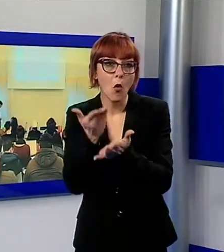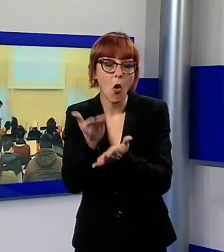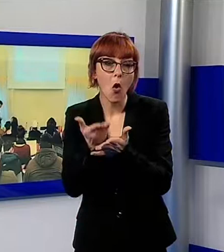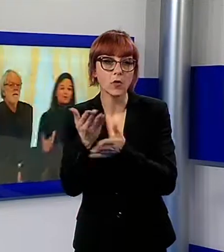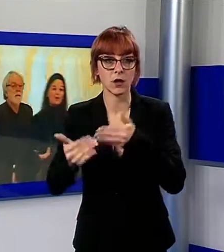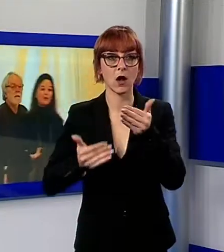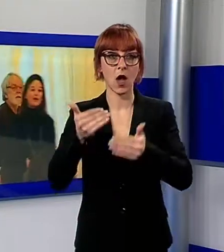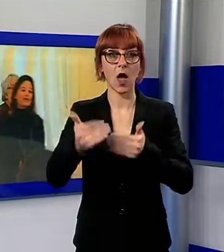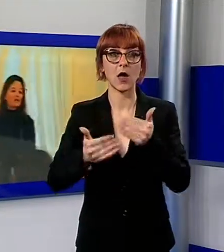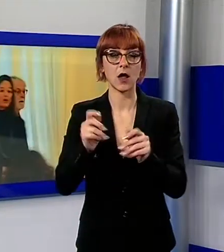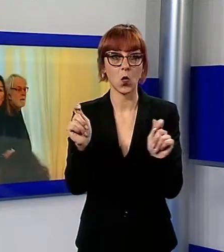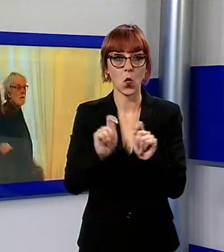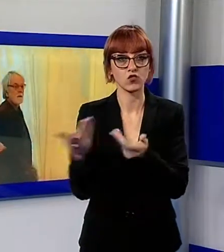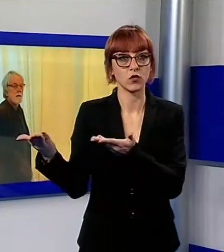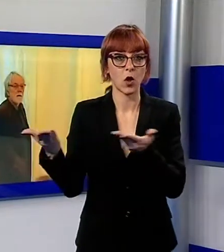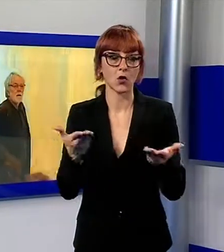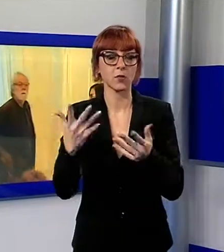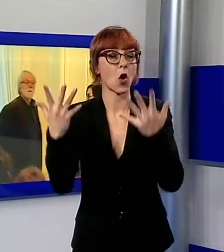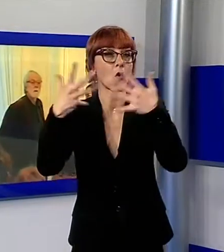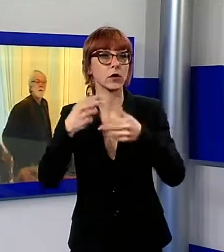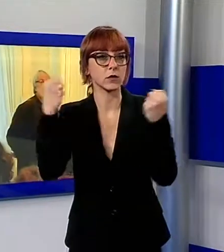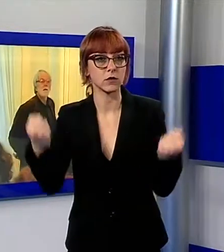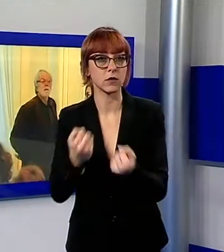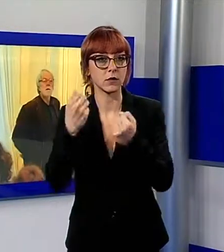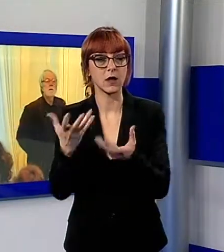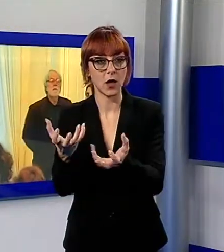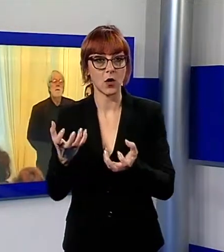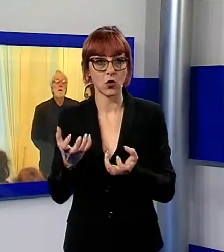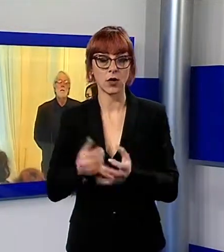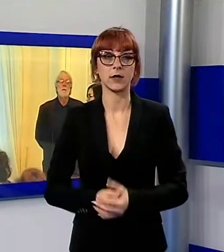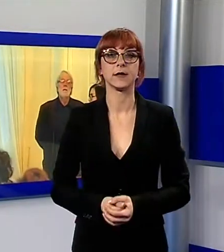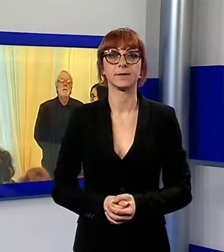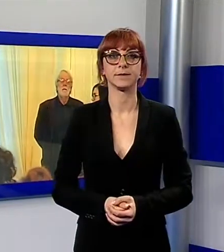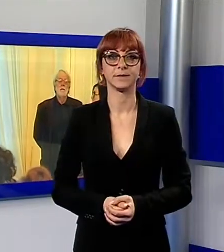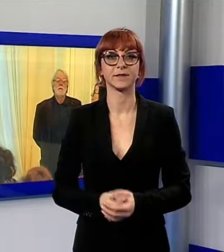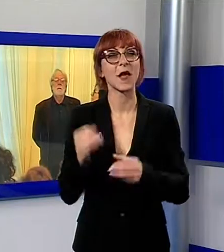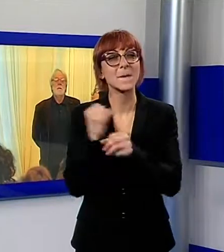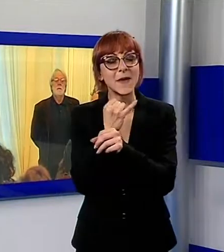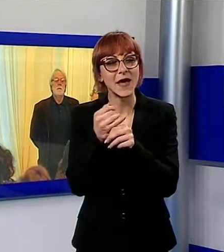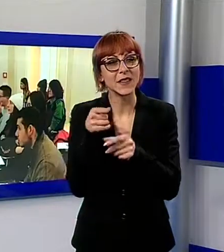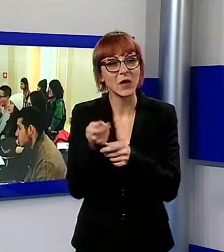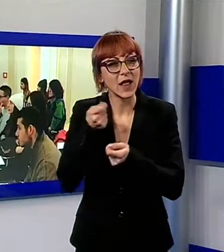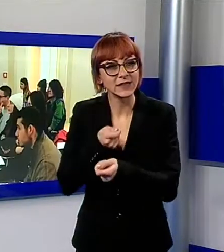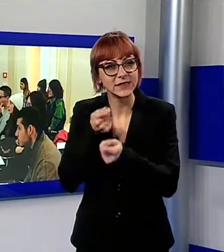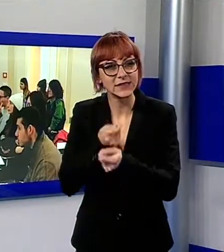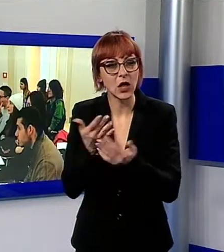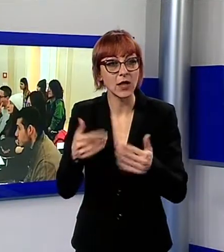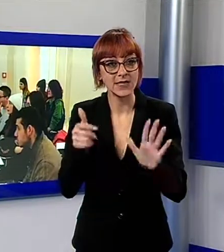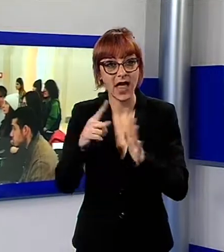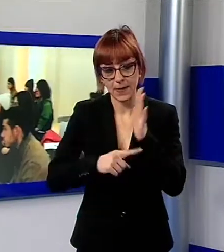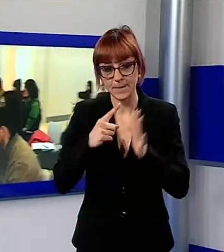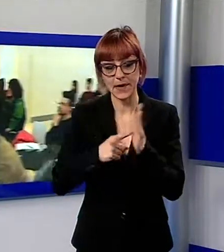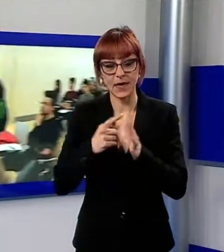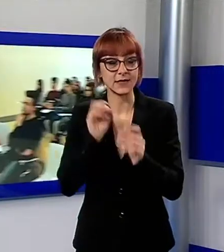in ambito di cucina, ospitalità, organizzazione di eventi e accoglienza. La particolare formula intensiva prevede sei mesi di